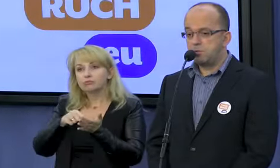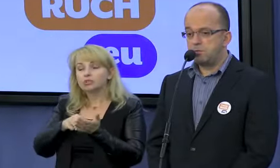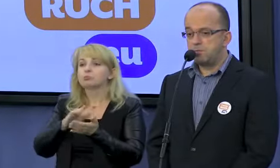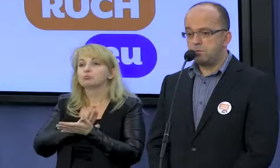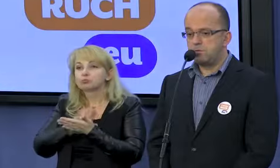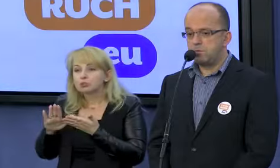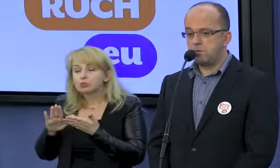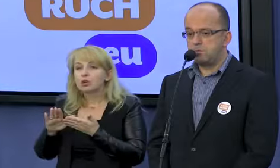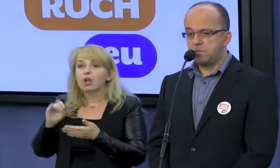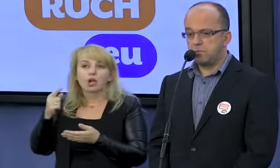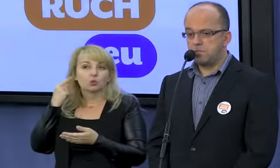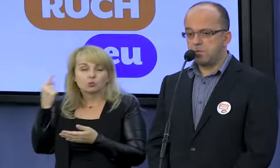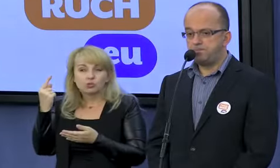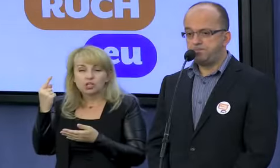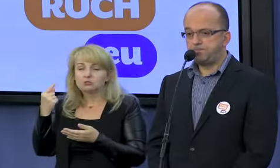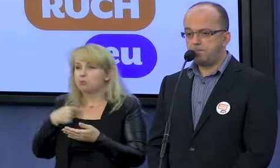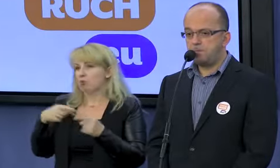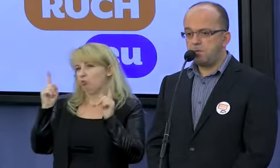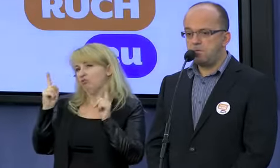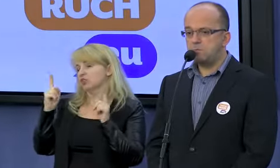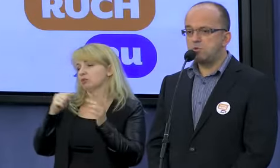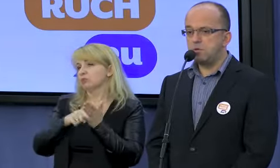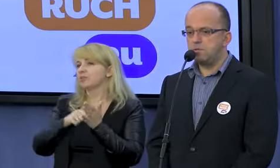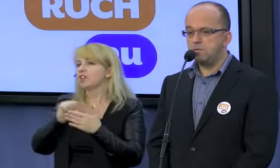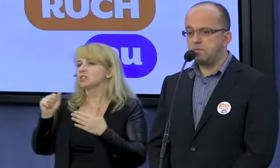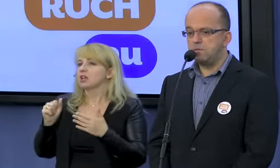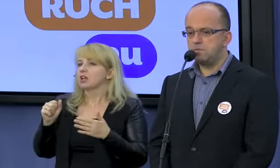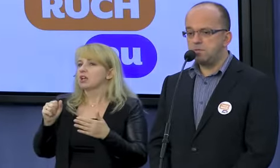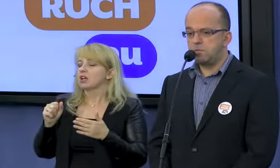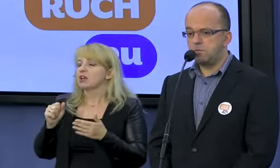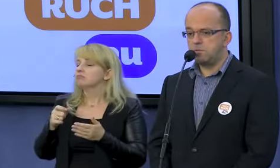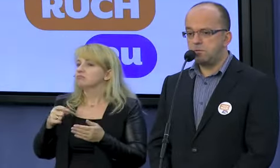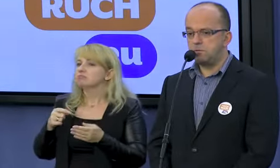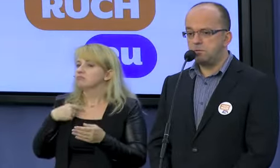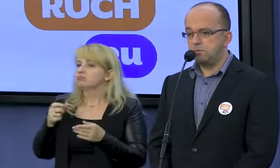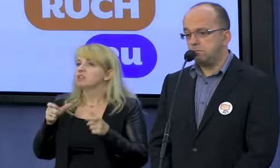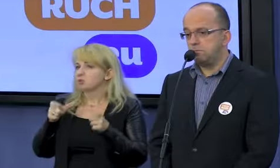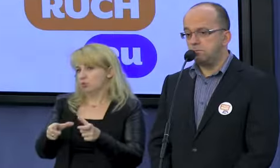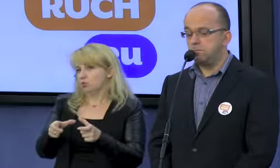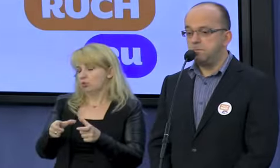przeprosiny, które padły wczoraj uważamy za wymuszone i w tym sensie